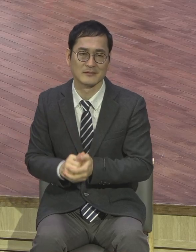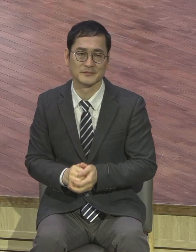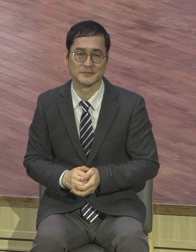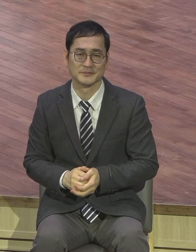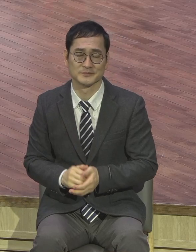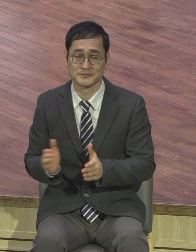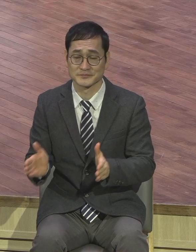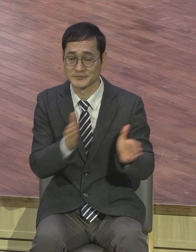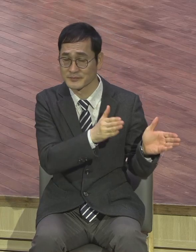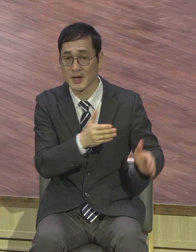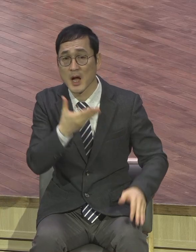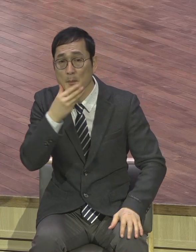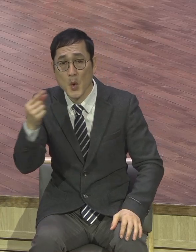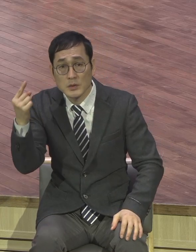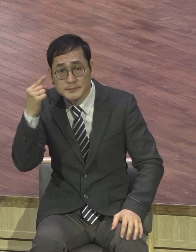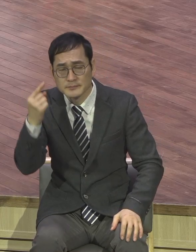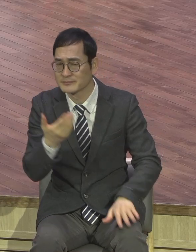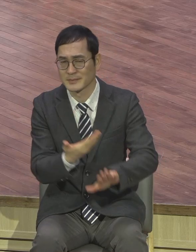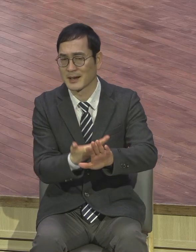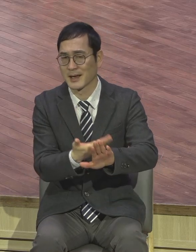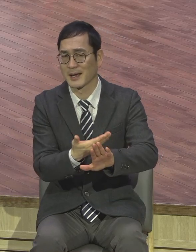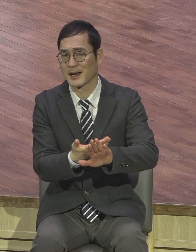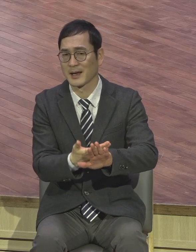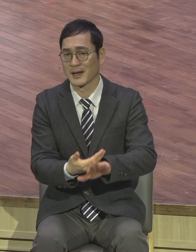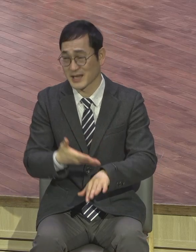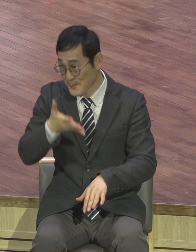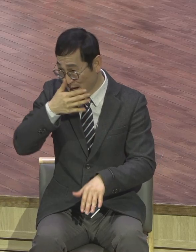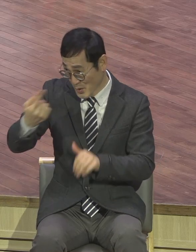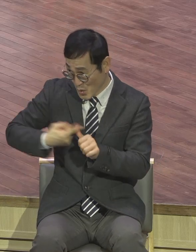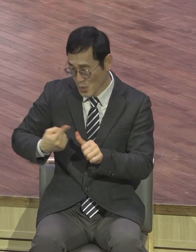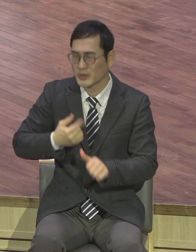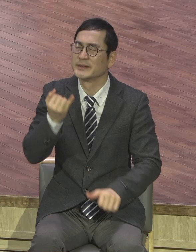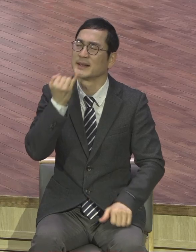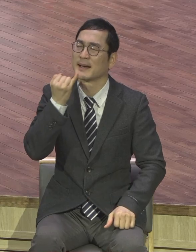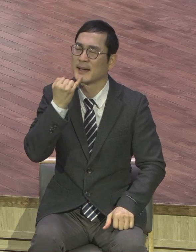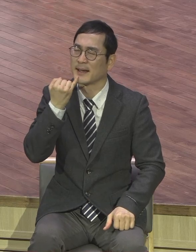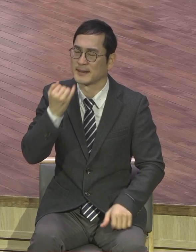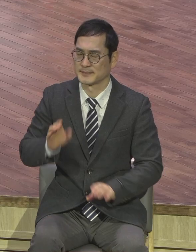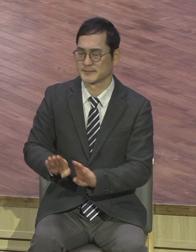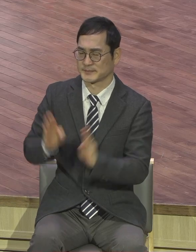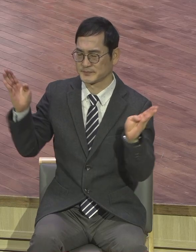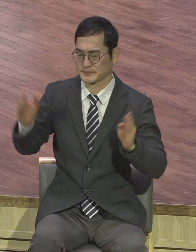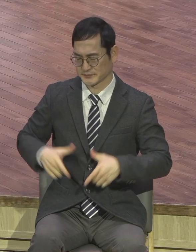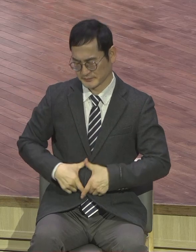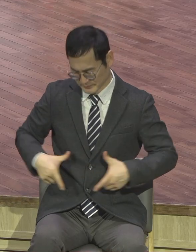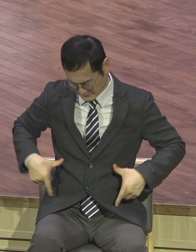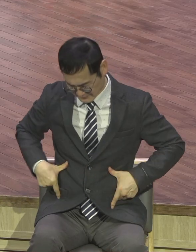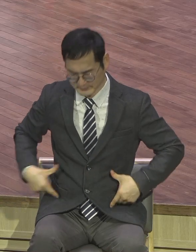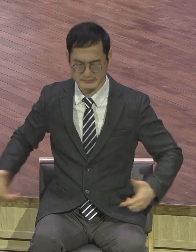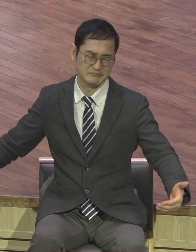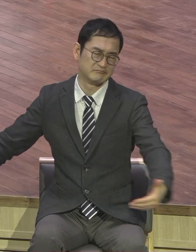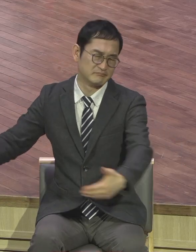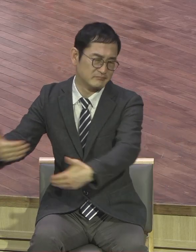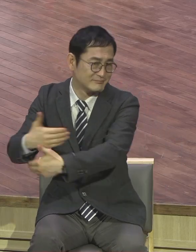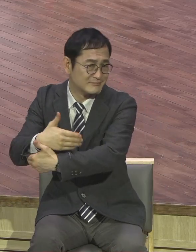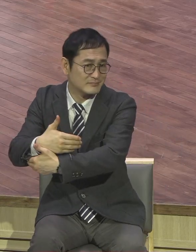복음은 수용합니다. 바보라 해도 괜찮아. 힘없다 해도 괜찮아. 내 속에 복음이 있기 때문에. 복음은